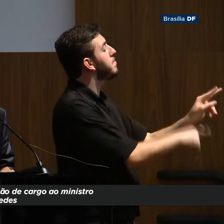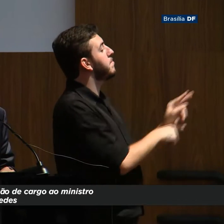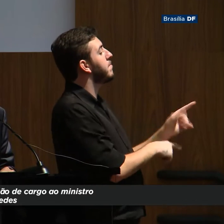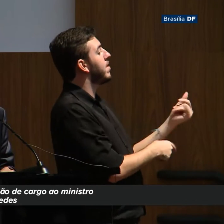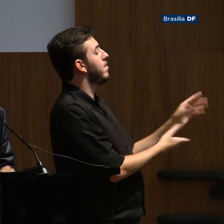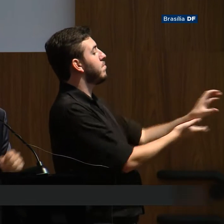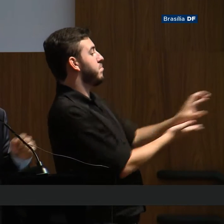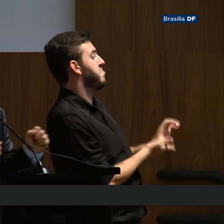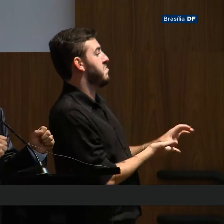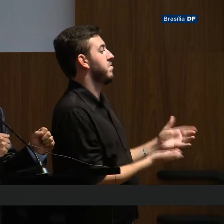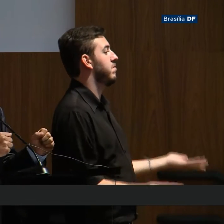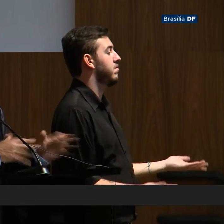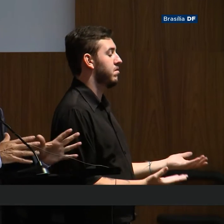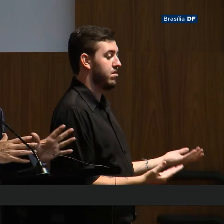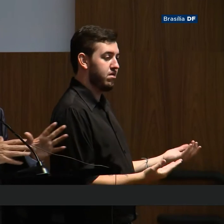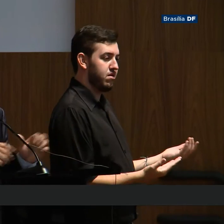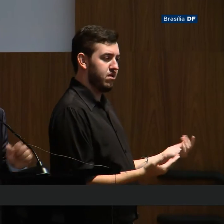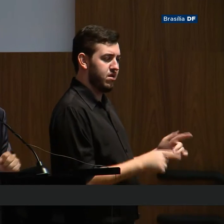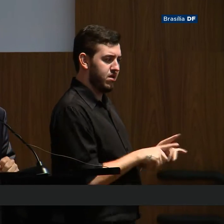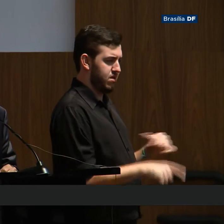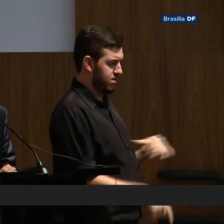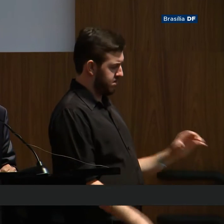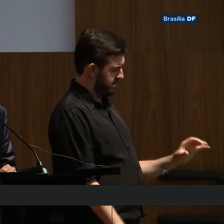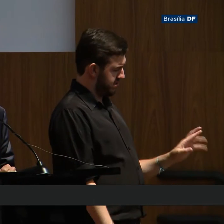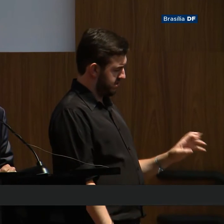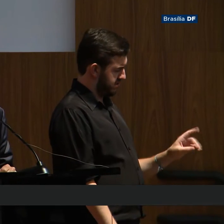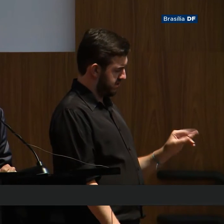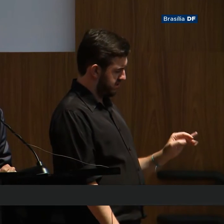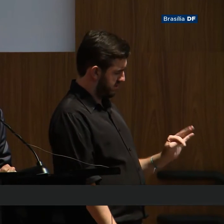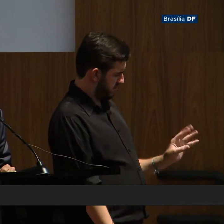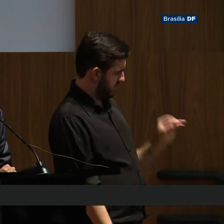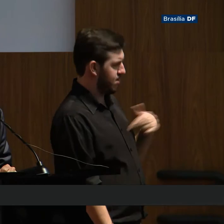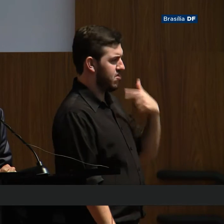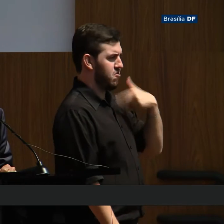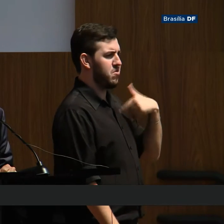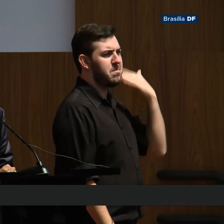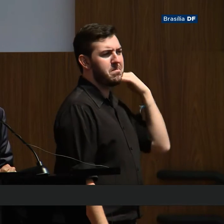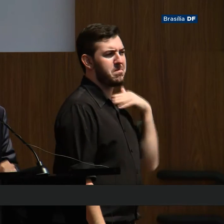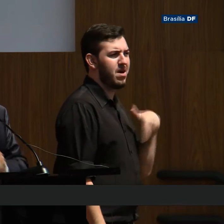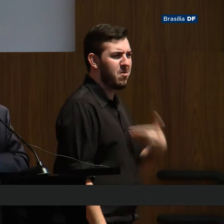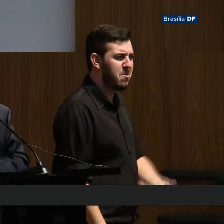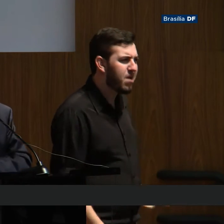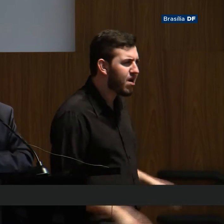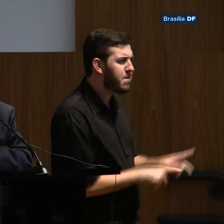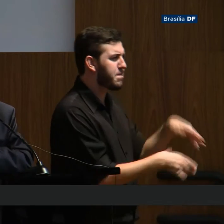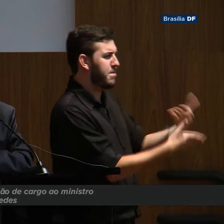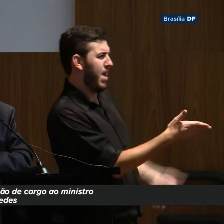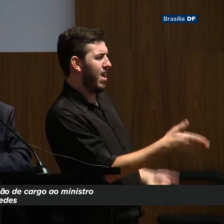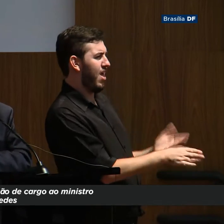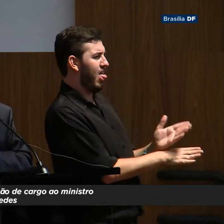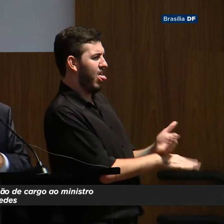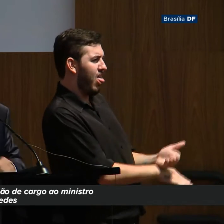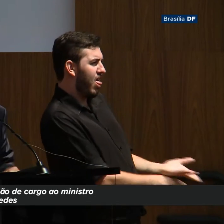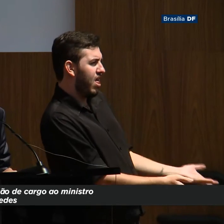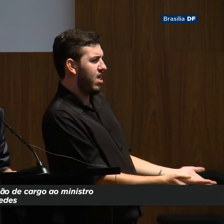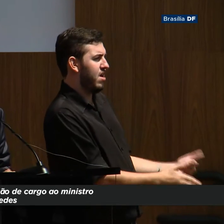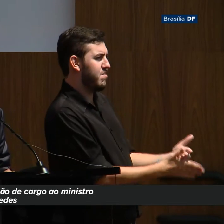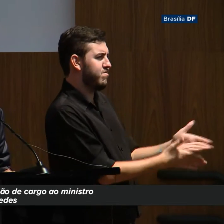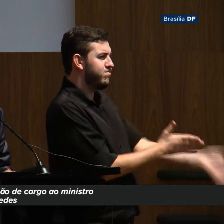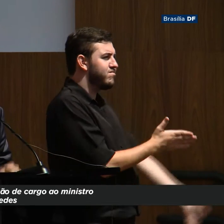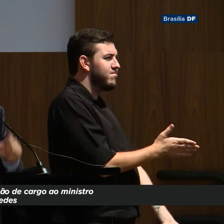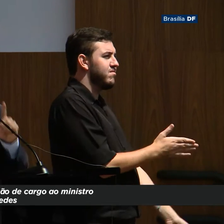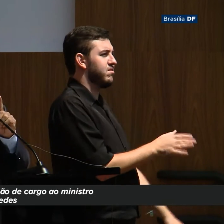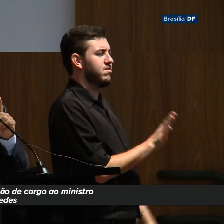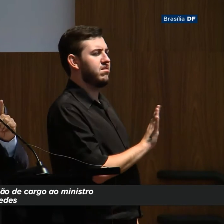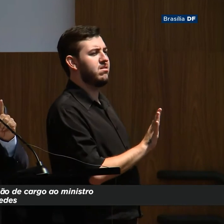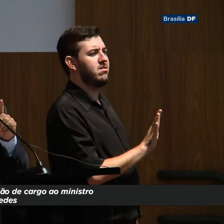média. Não foi para o microcrédito que os bancos públicos se perderam. Eles se perderam nos grandes programas